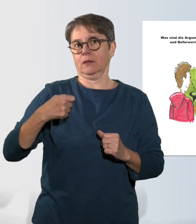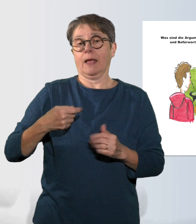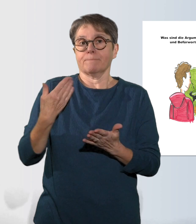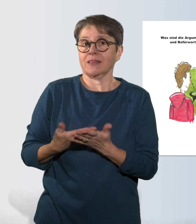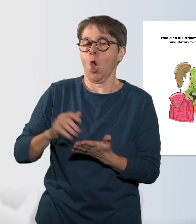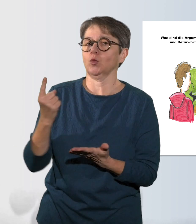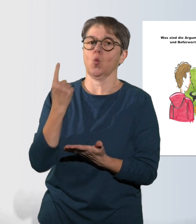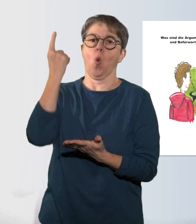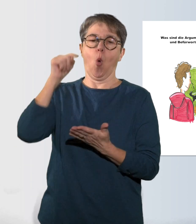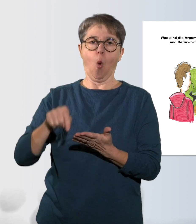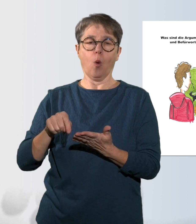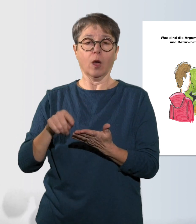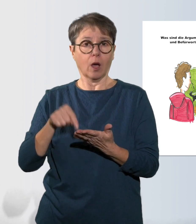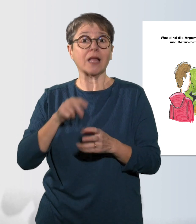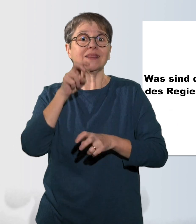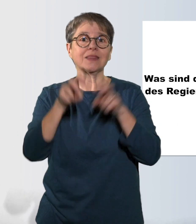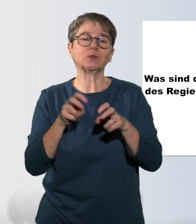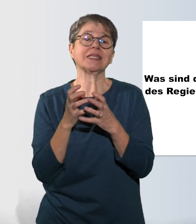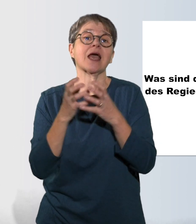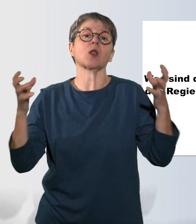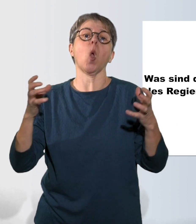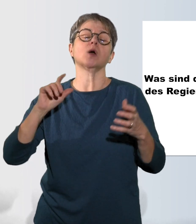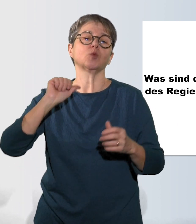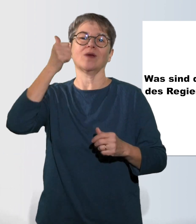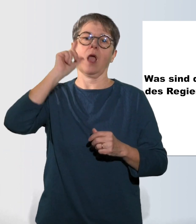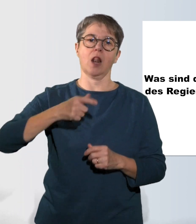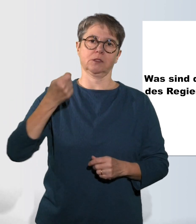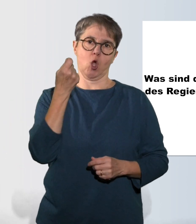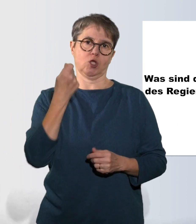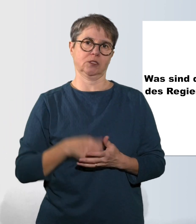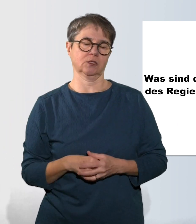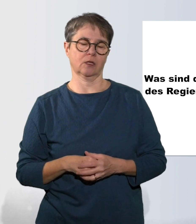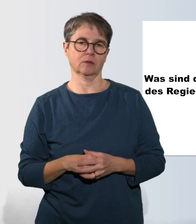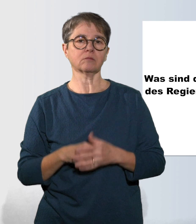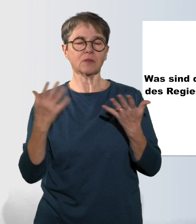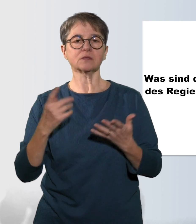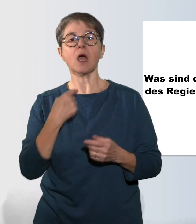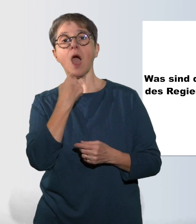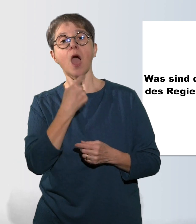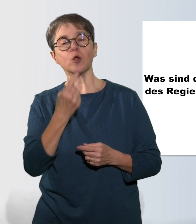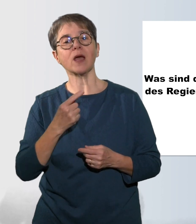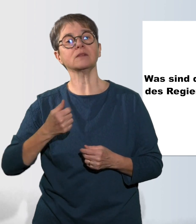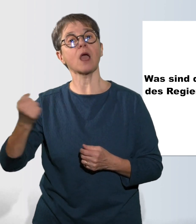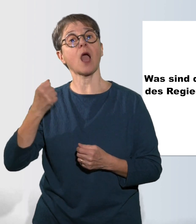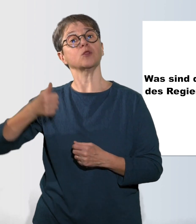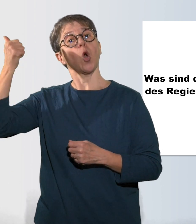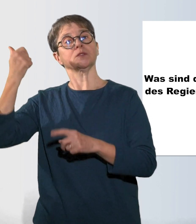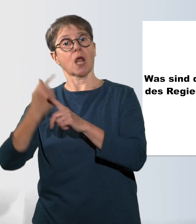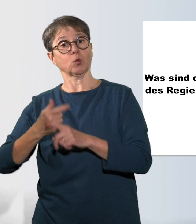Kosten bei Weitem. Was sind die Argumente des Kantonsrates und des Regierungsrates gegen die Volksinitiative?